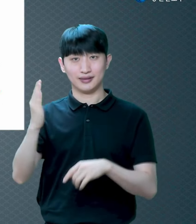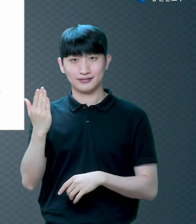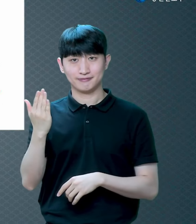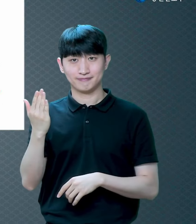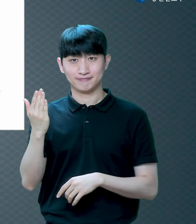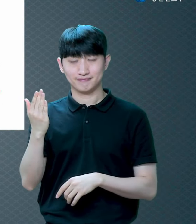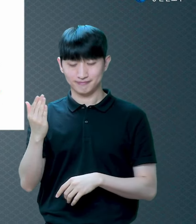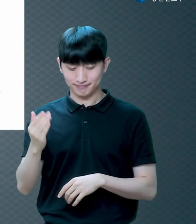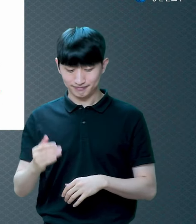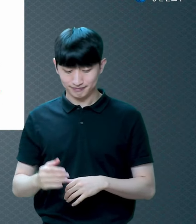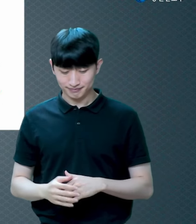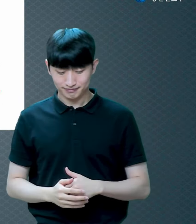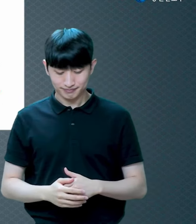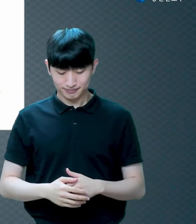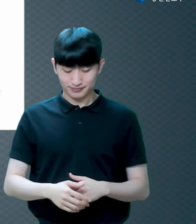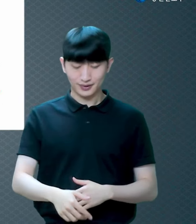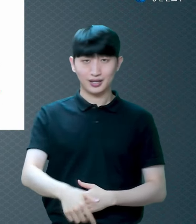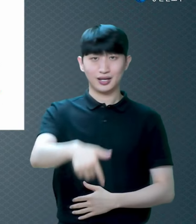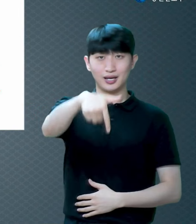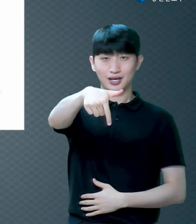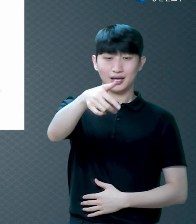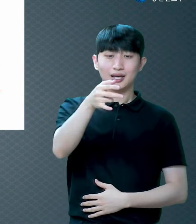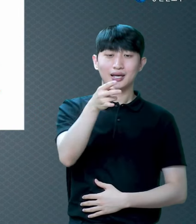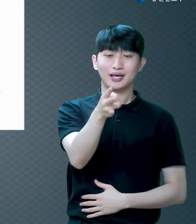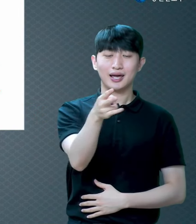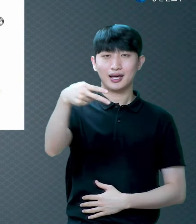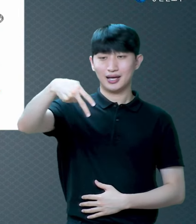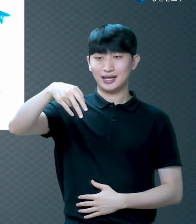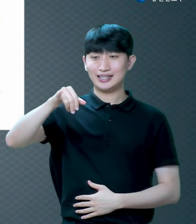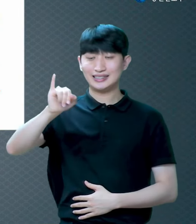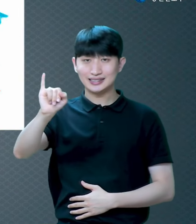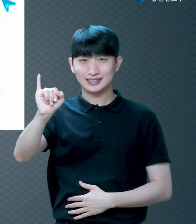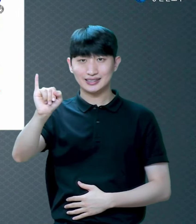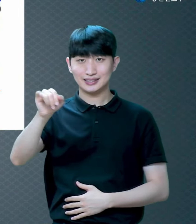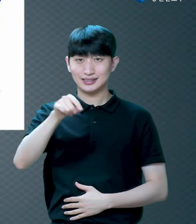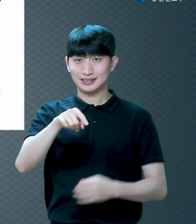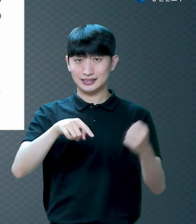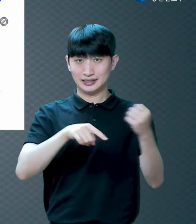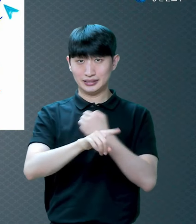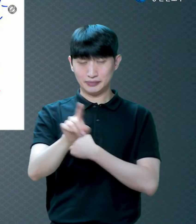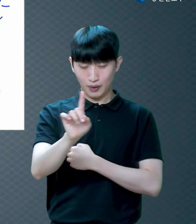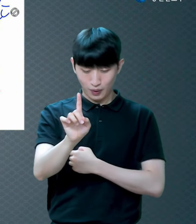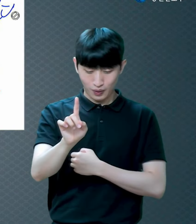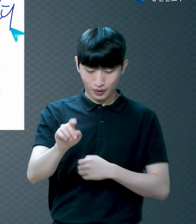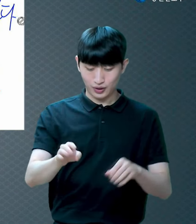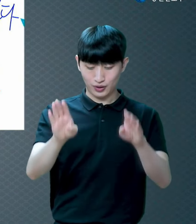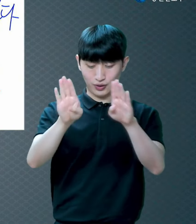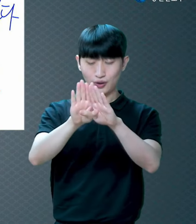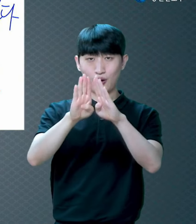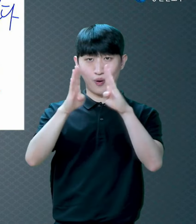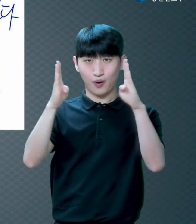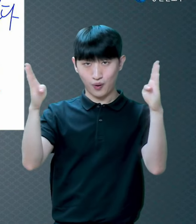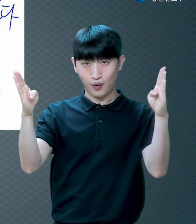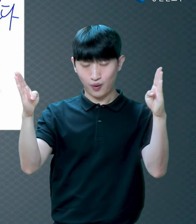열어준다 열어준다 신은 신은 본다